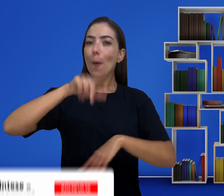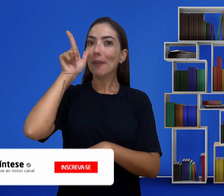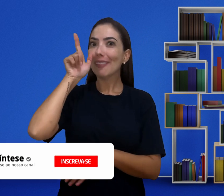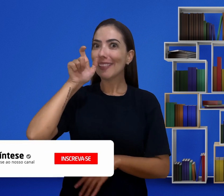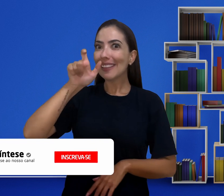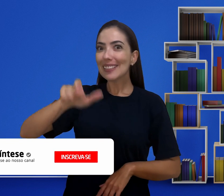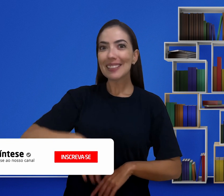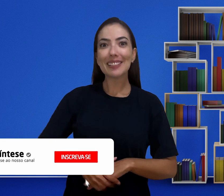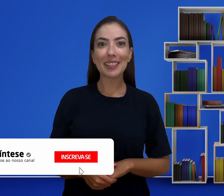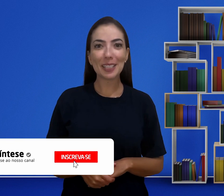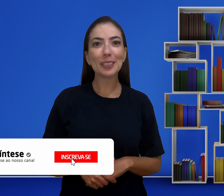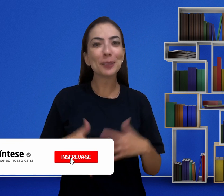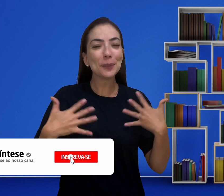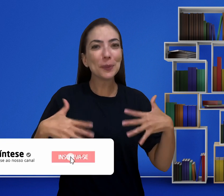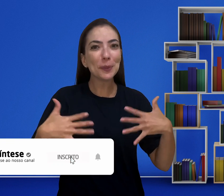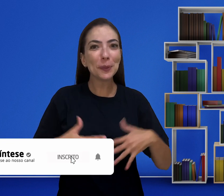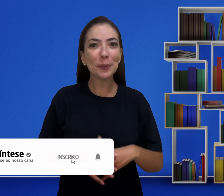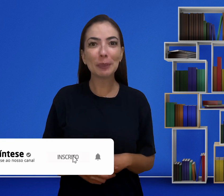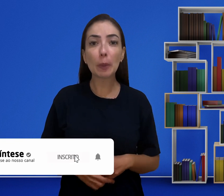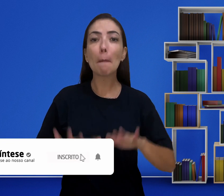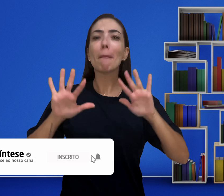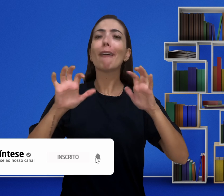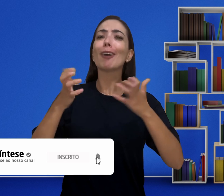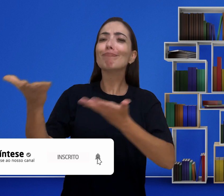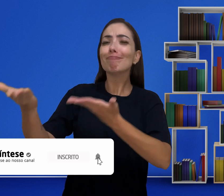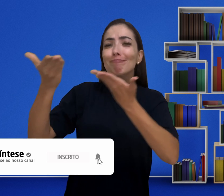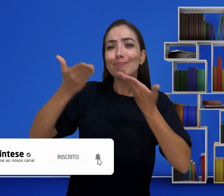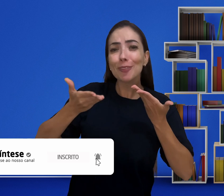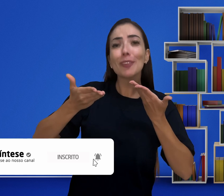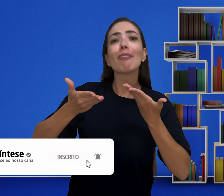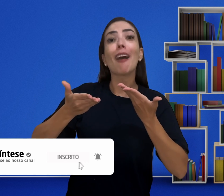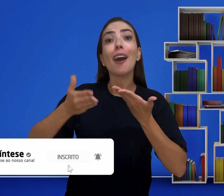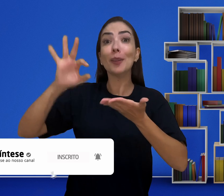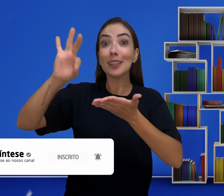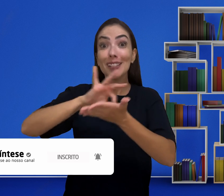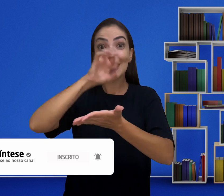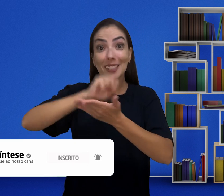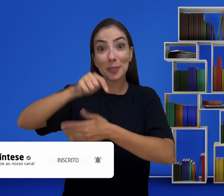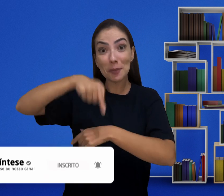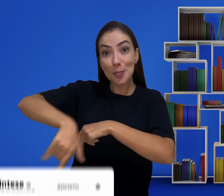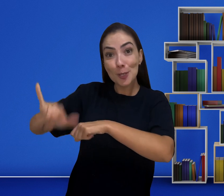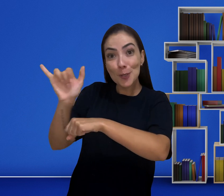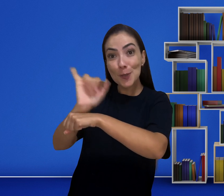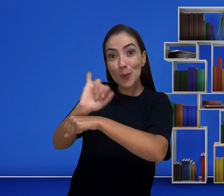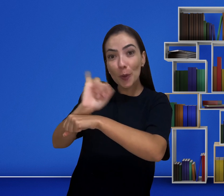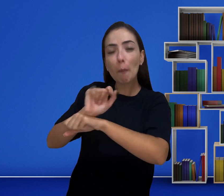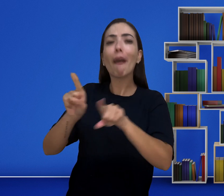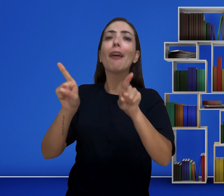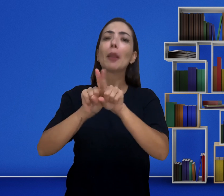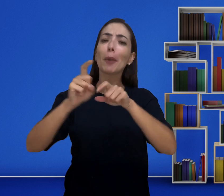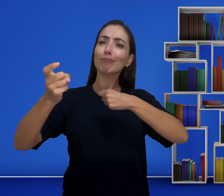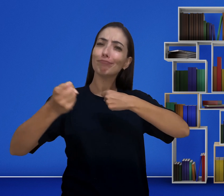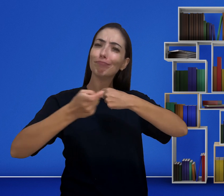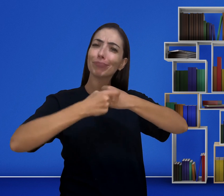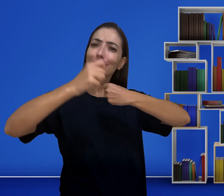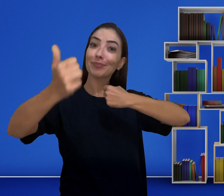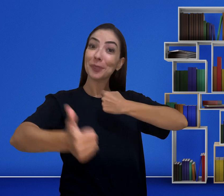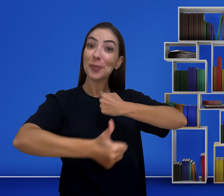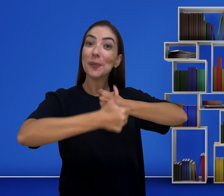não é mesmo? Mas agora eu quero que todos vocês se inscrevam aqui no canal e também que vocês